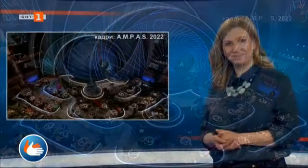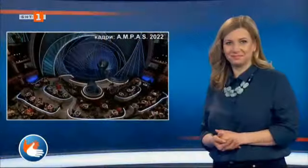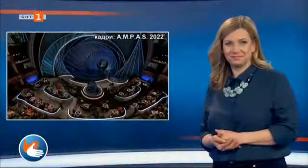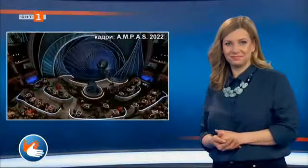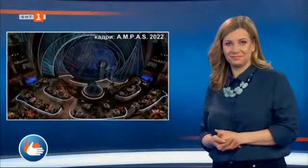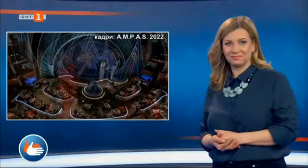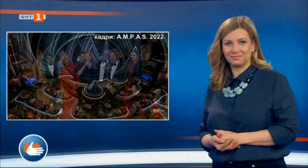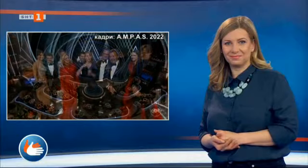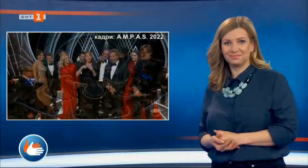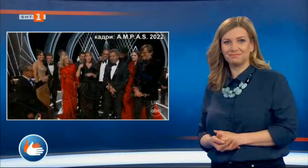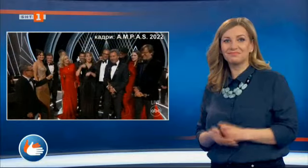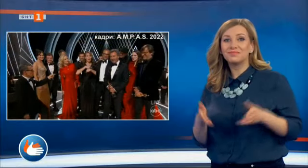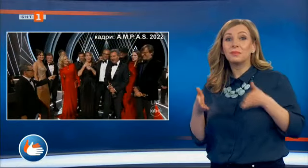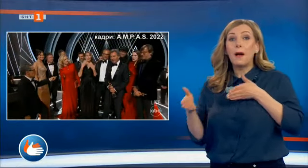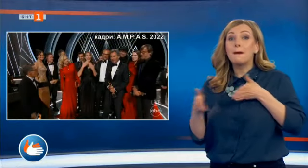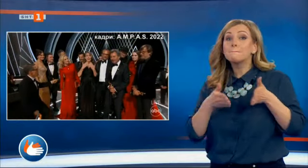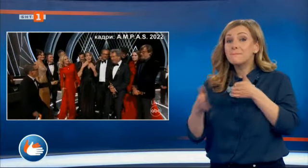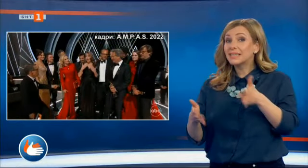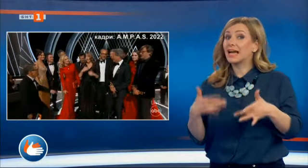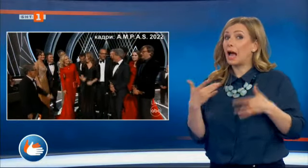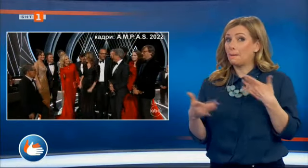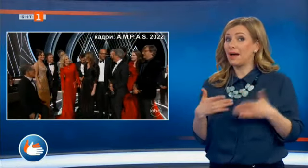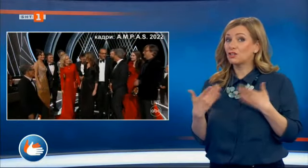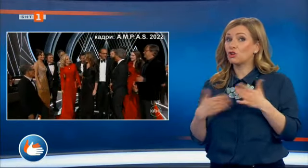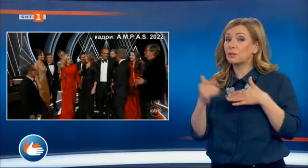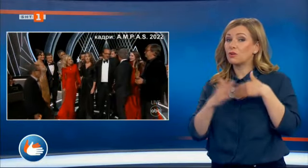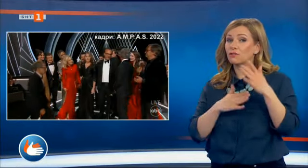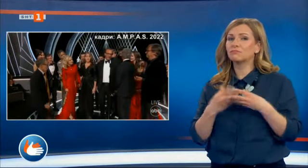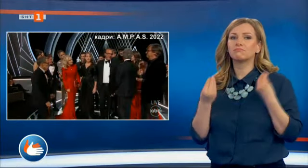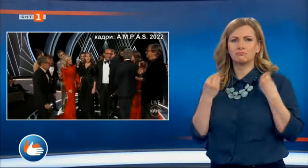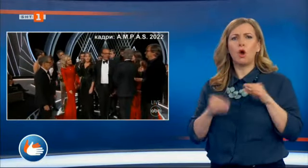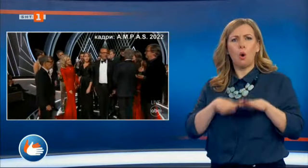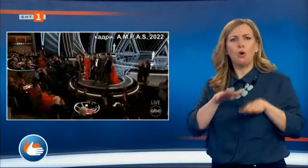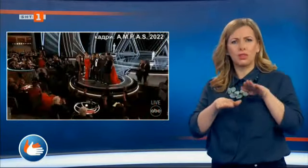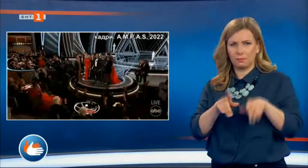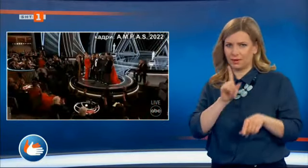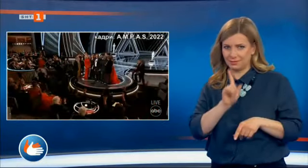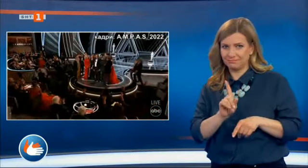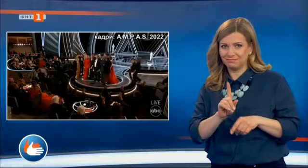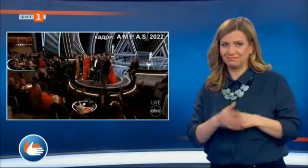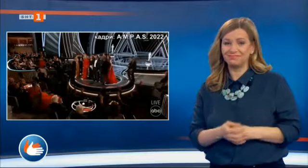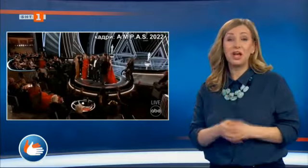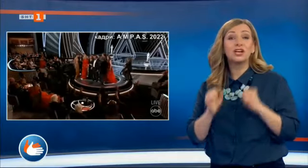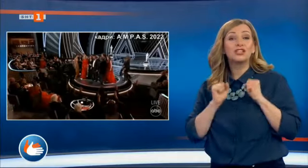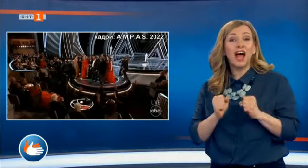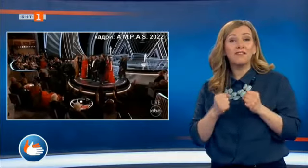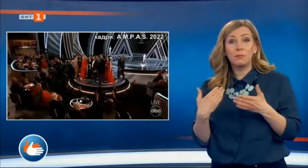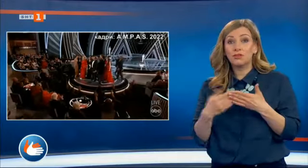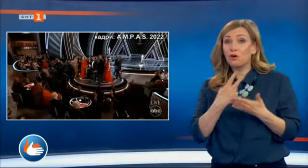Вече пътят към актьорската професия за глухи актьори е сериозно оттъпкан. Очакваме скоро да видим още